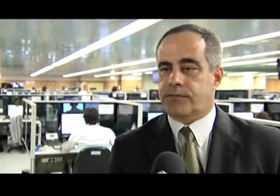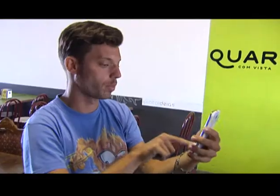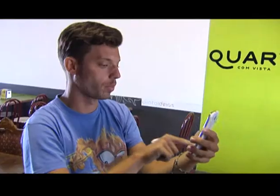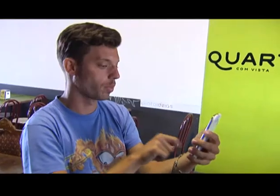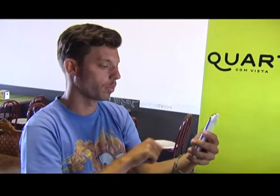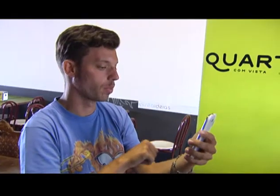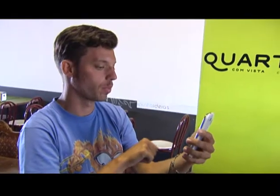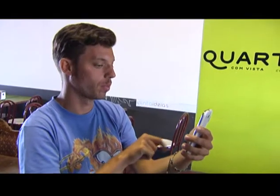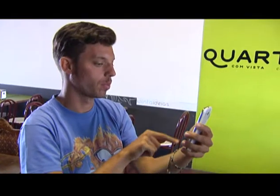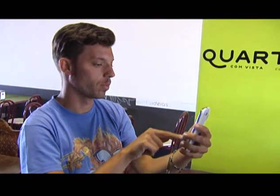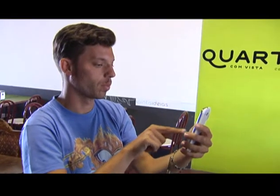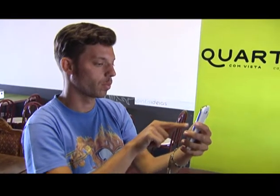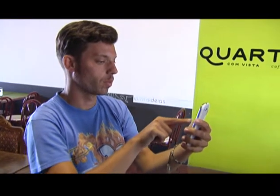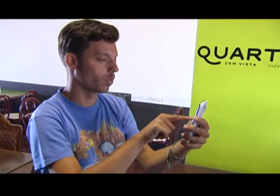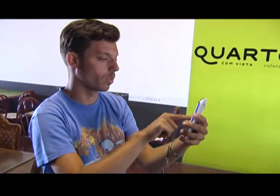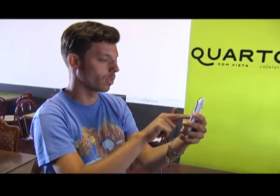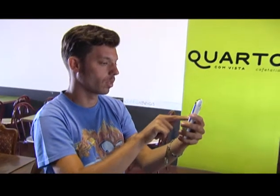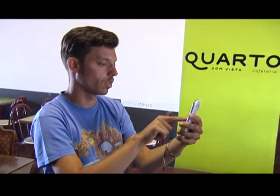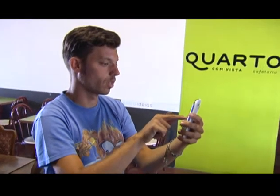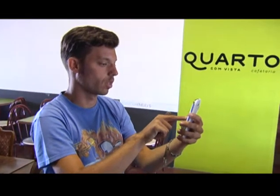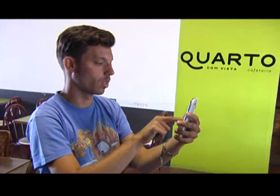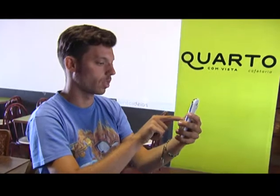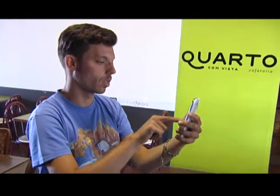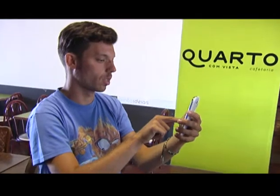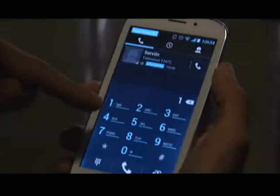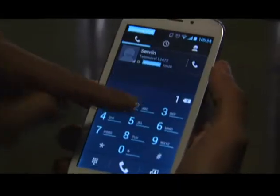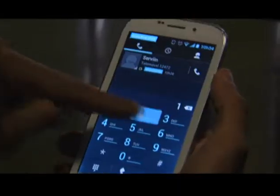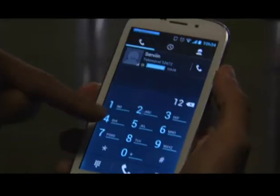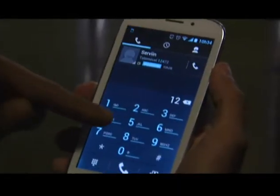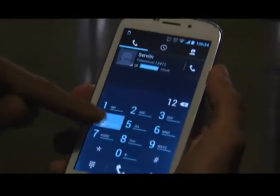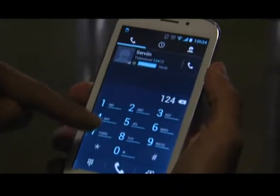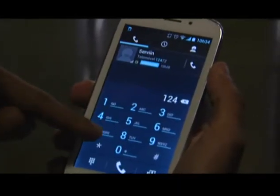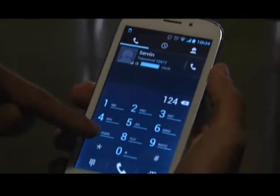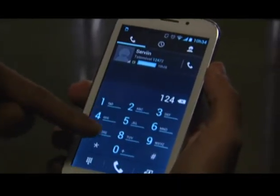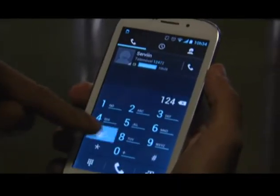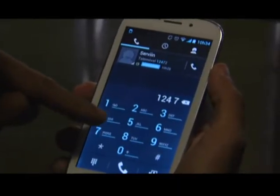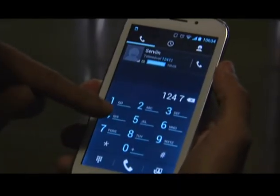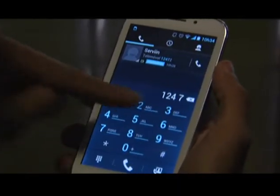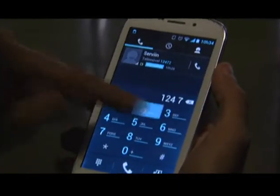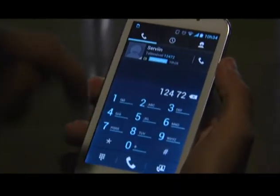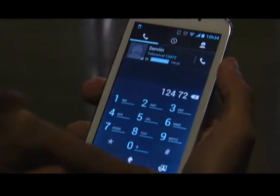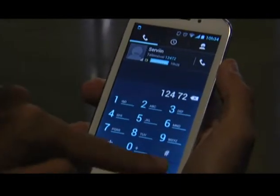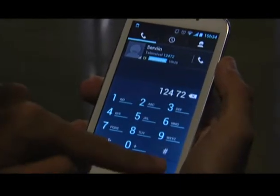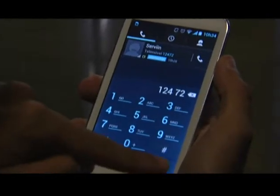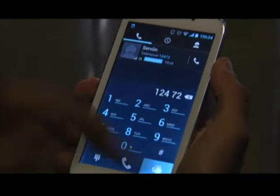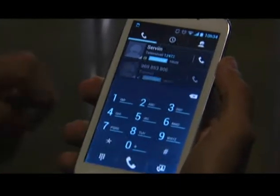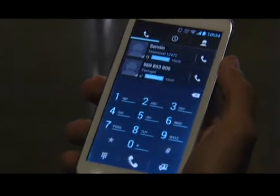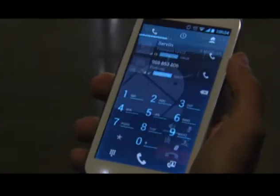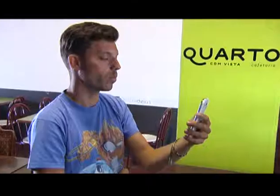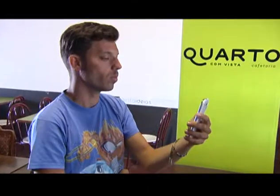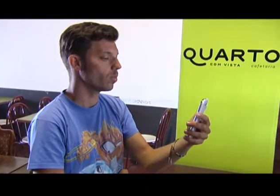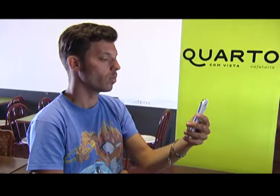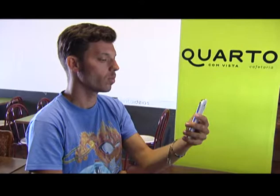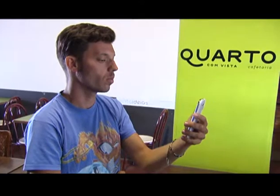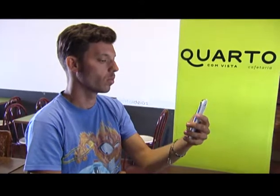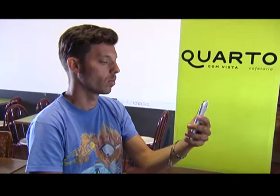desafios. Se o cliente optasse por efetuar uma videochamada através do número 12472, o procedimento seria o